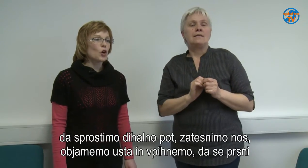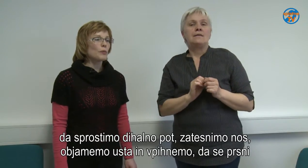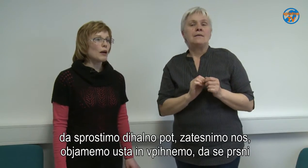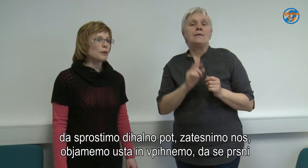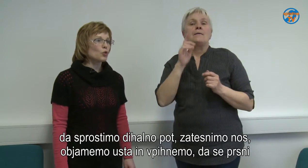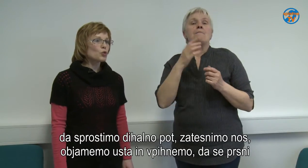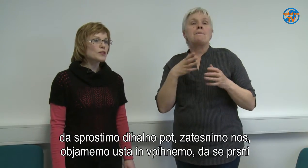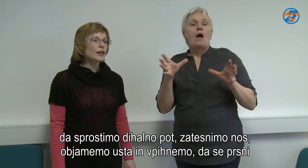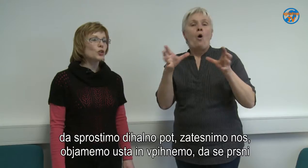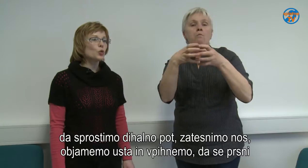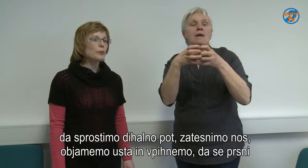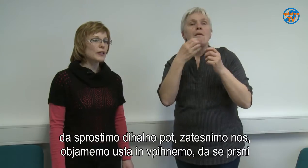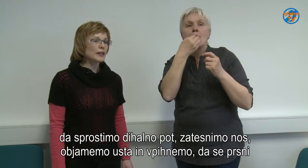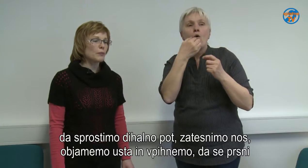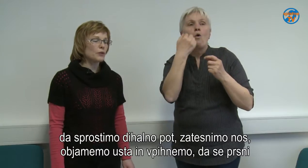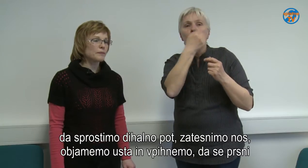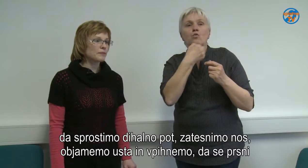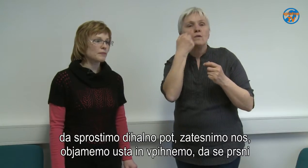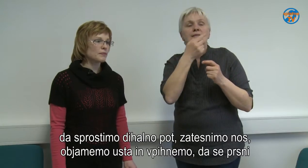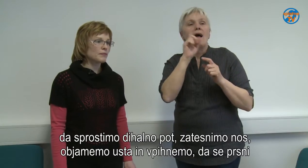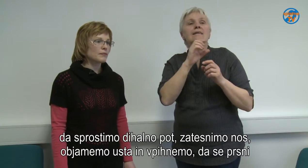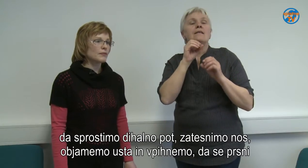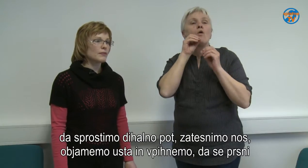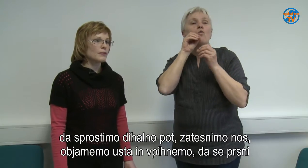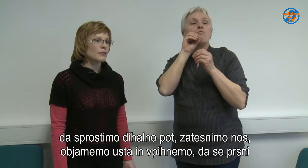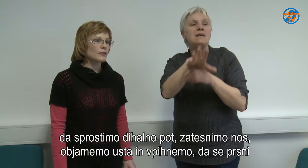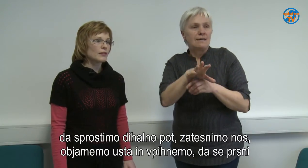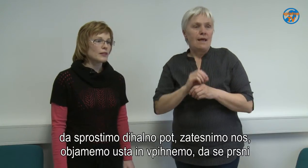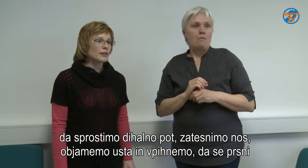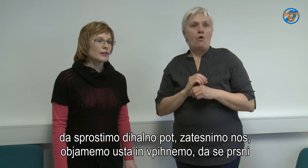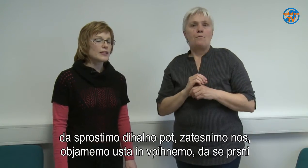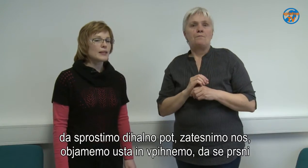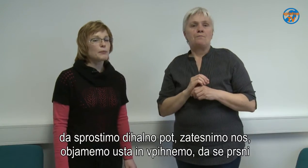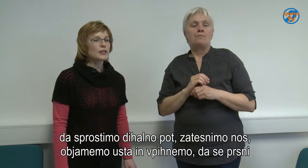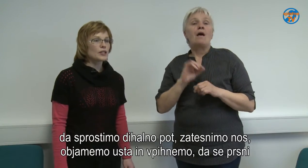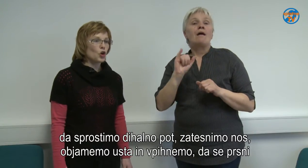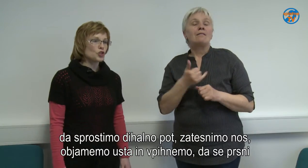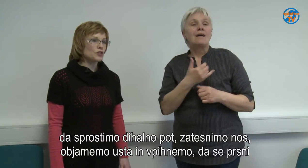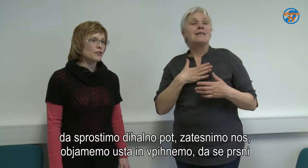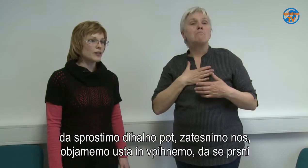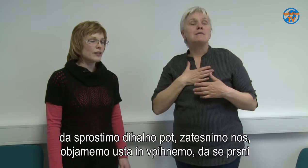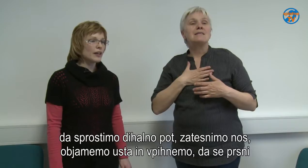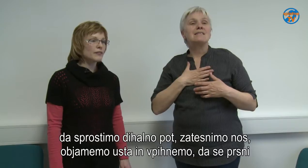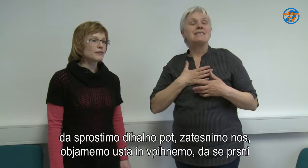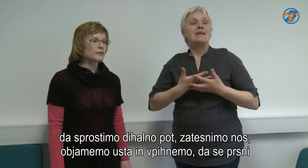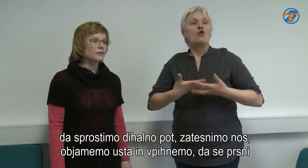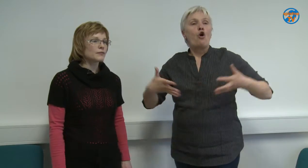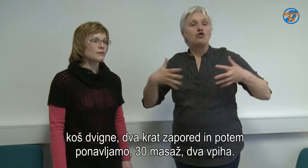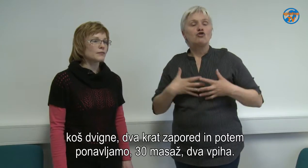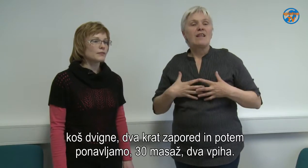Objamemo usta in upihnemo, da se prsni koš dvigne.